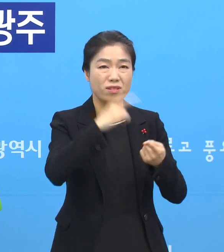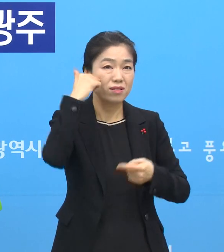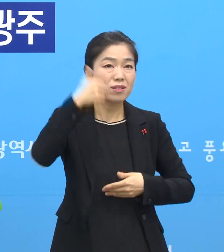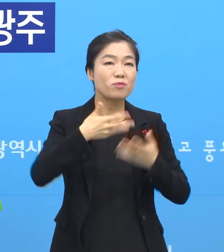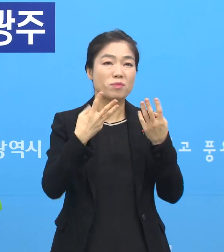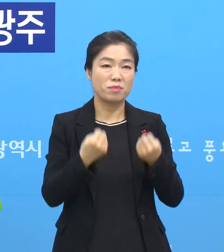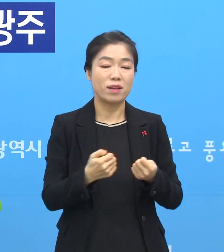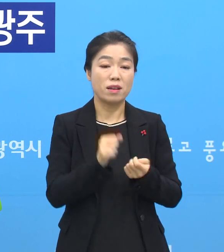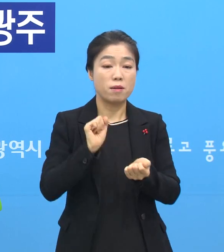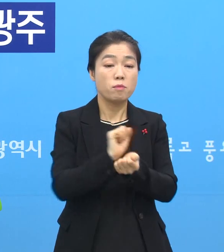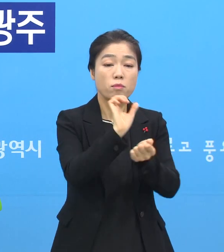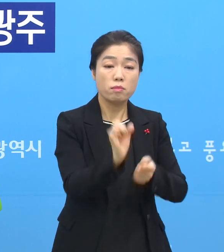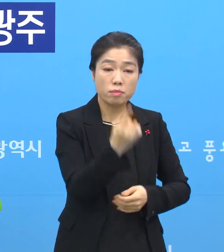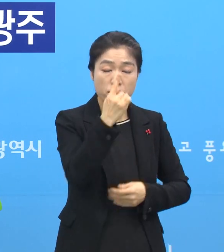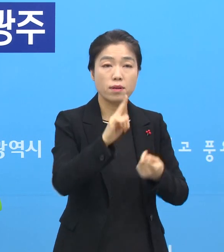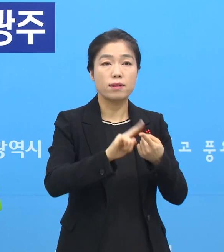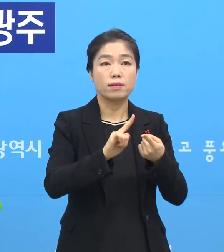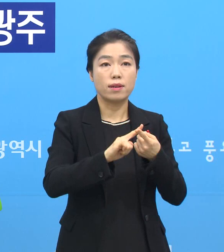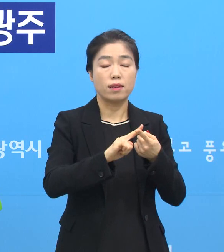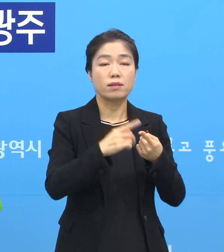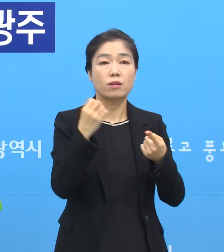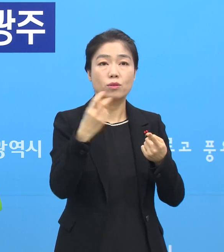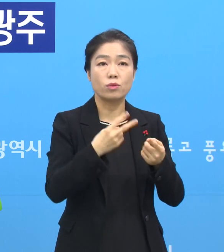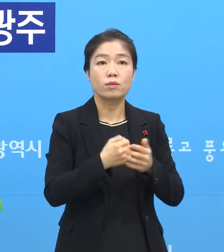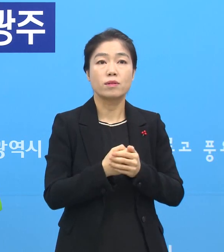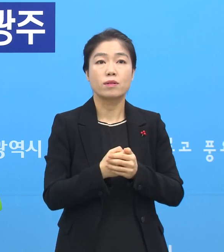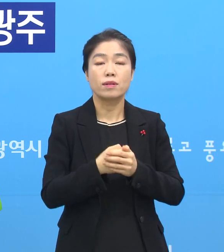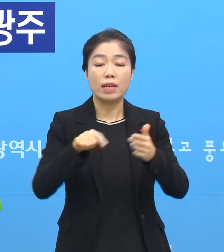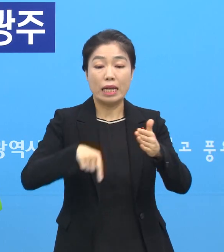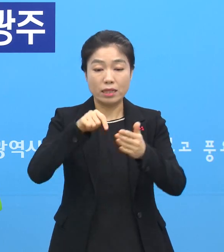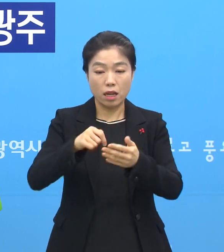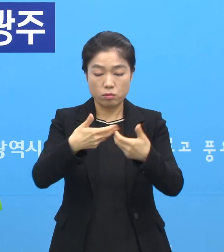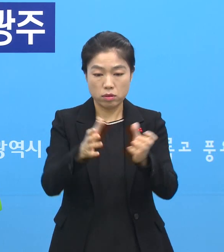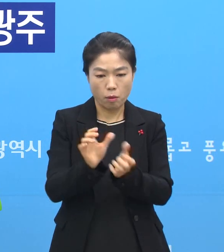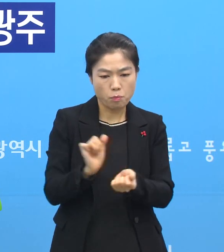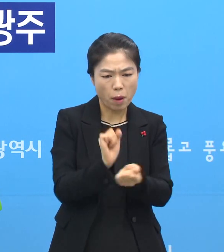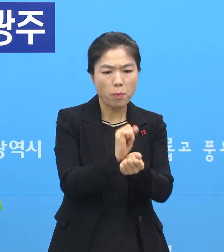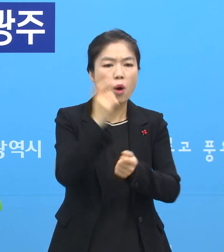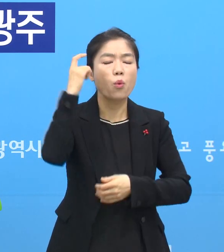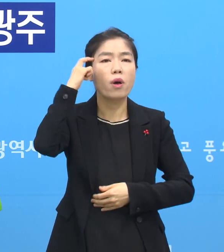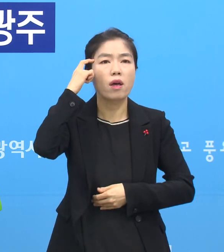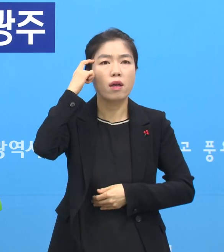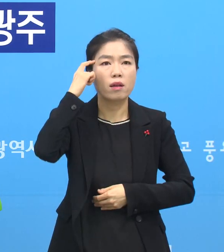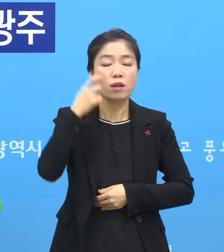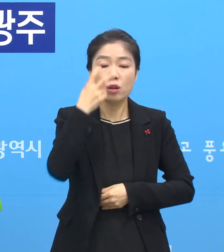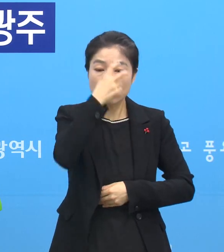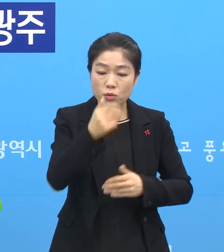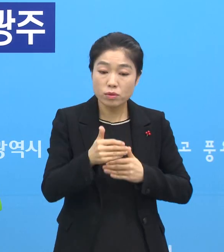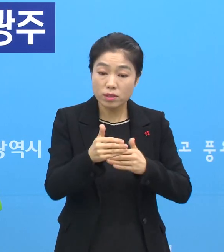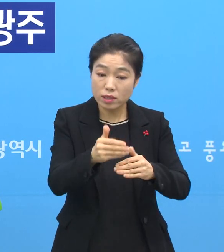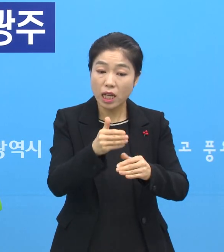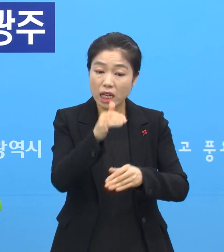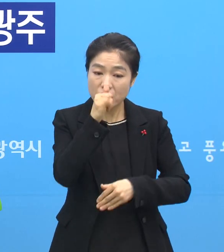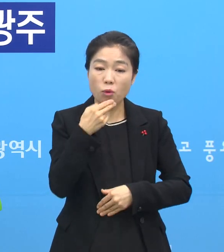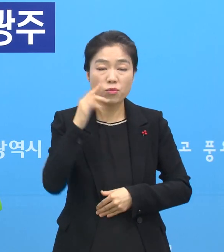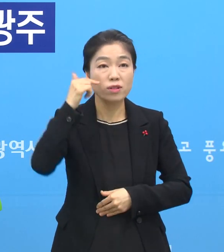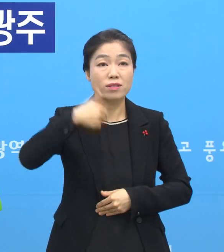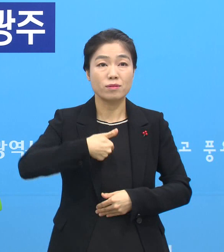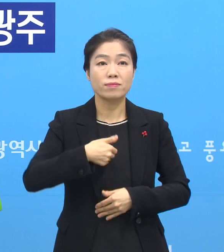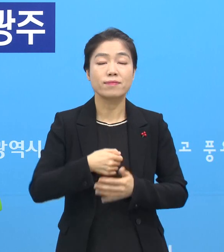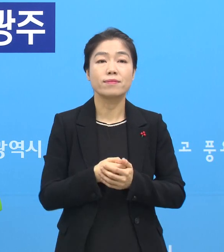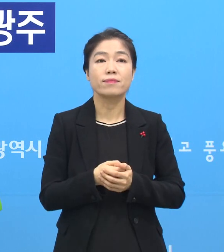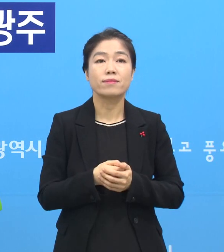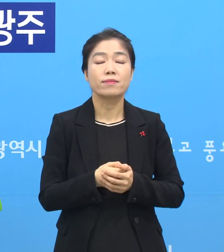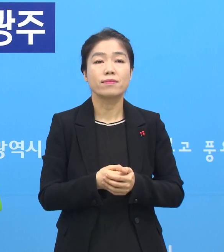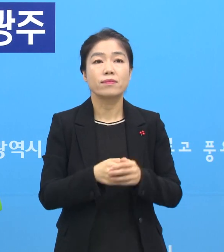감염 경로에 대한 것과 또 내부 집단 감염이 이루어진 이유 등에 대한 조사가 진행되고 있는지를 질문 주셨습니다.